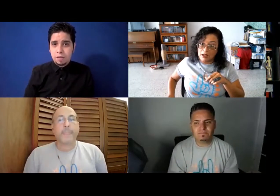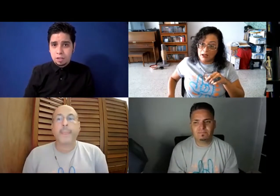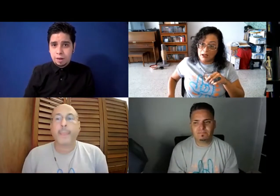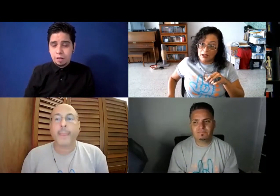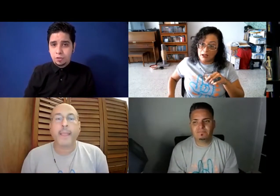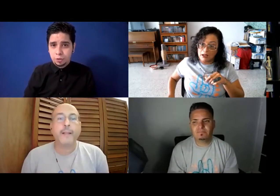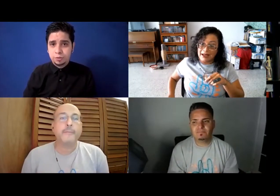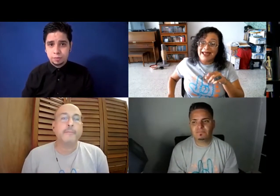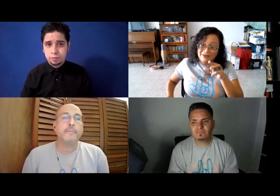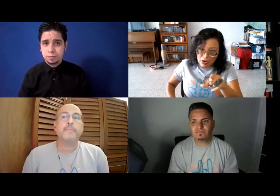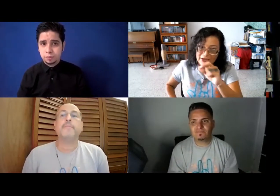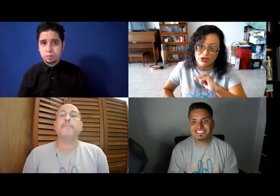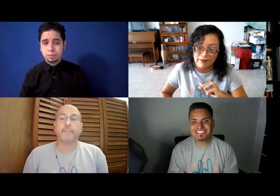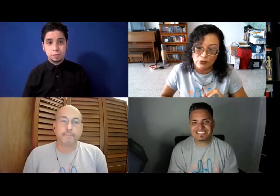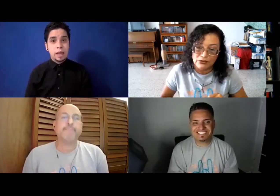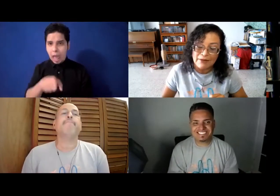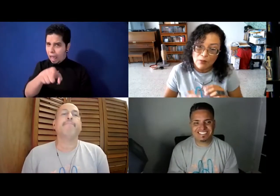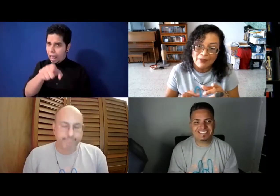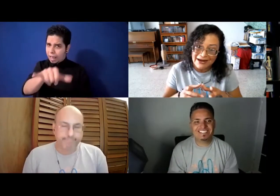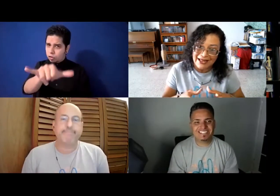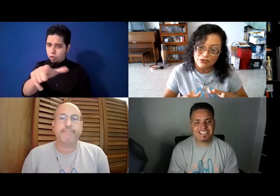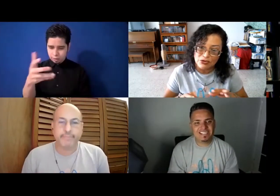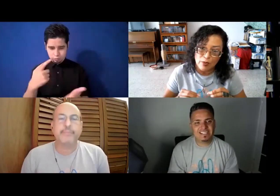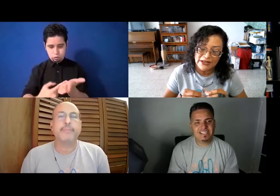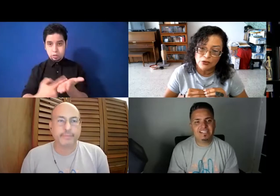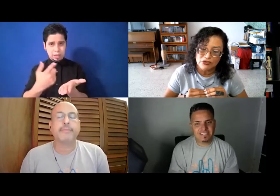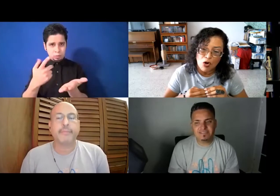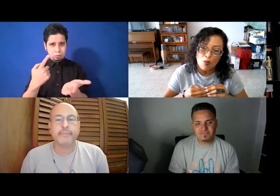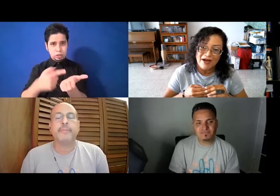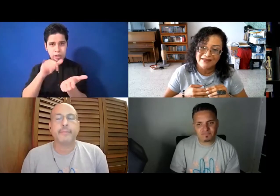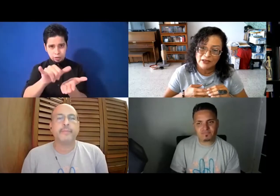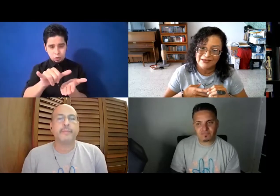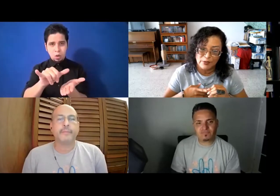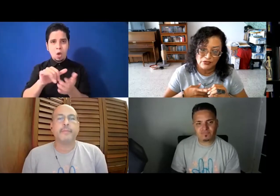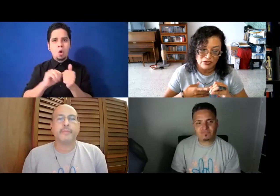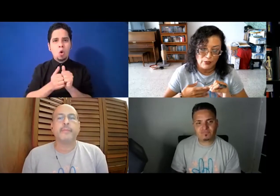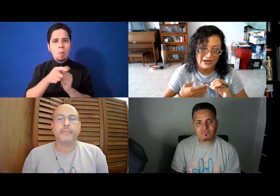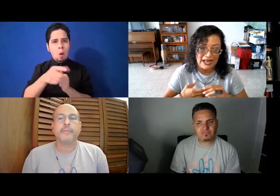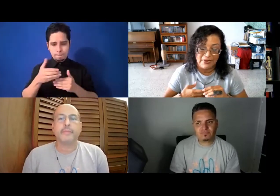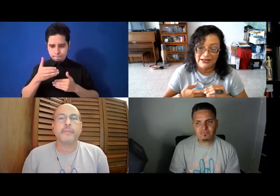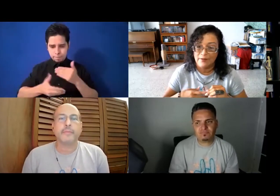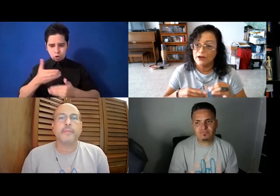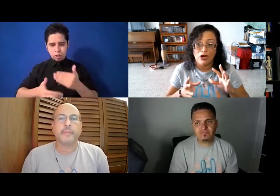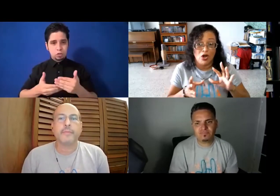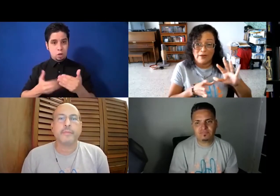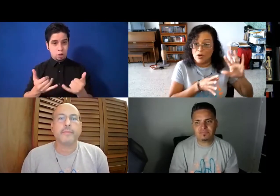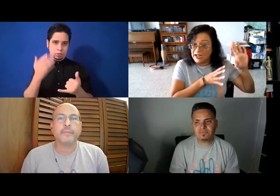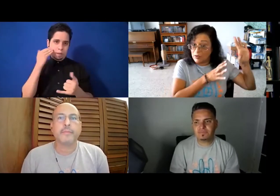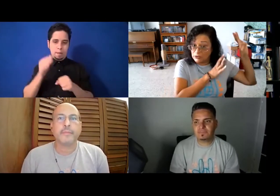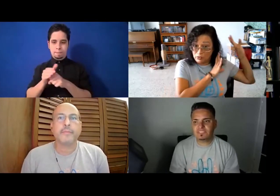difícil para nosotros. Eso te iba a preguntar, vamos a hablar de eso hace un momentito, o ¿cómo ha sido este proceso? Porque la pandemia, no es lo mismo que cuando